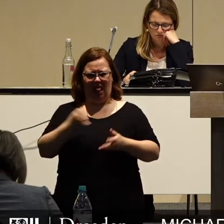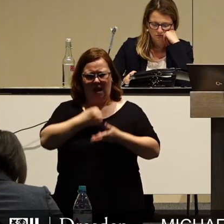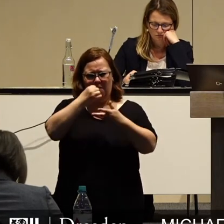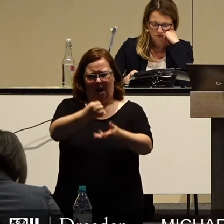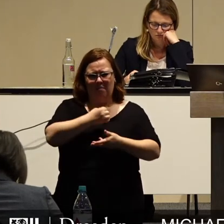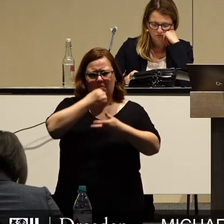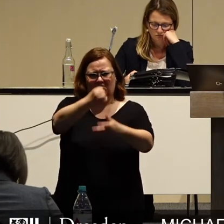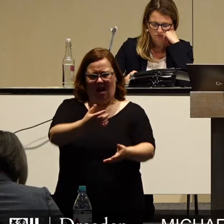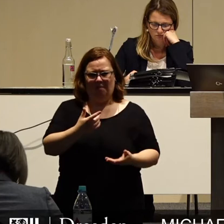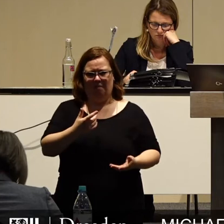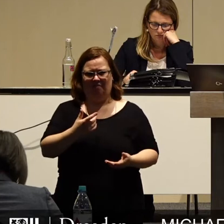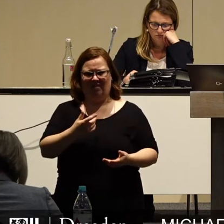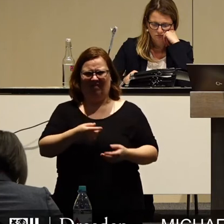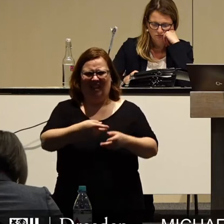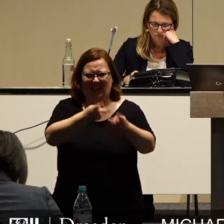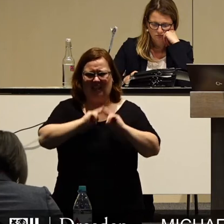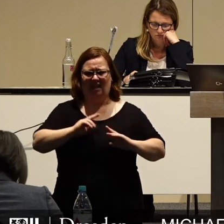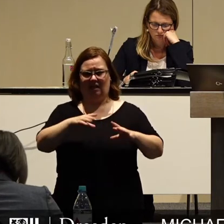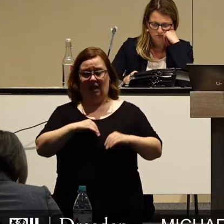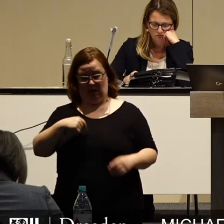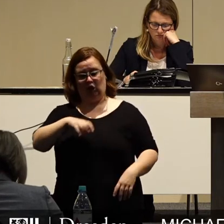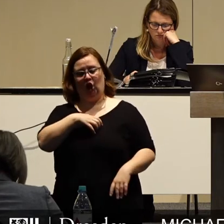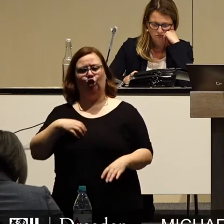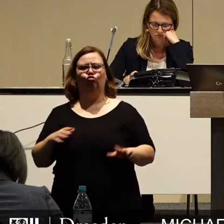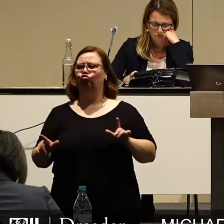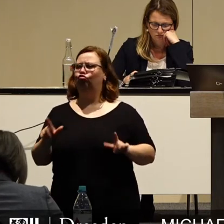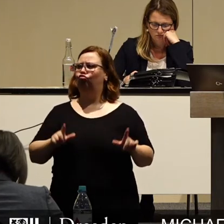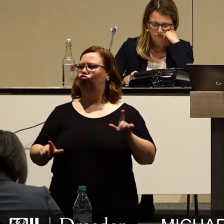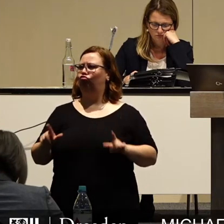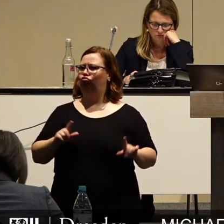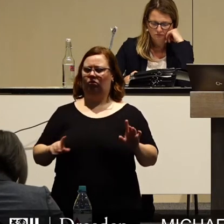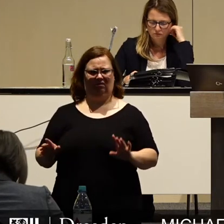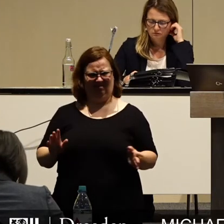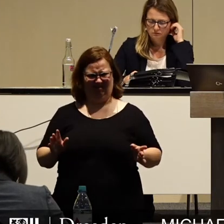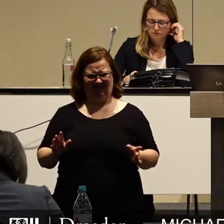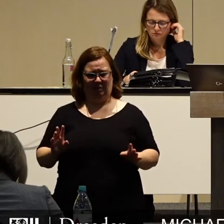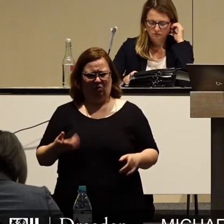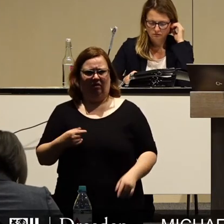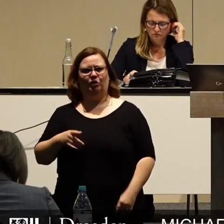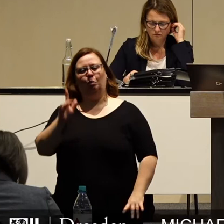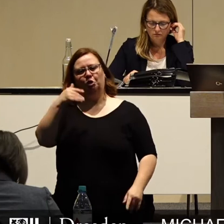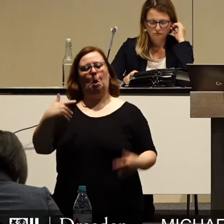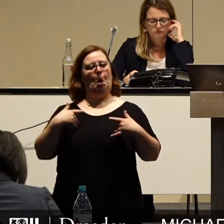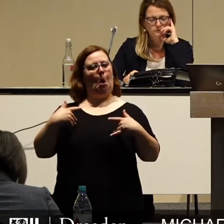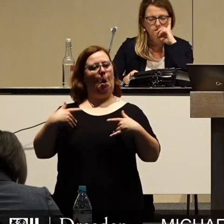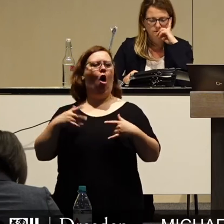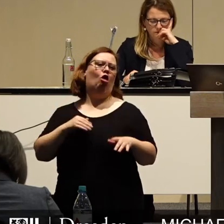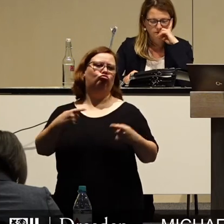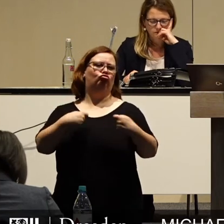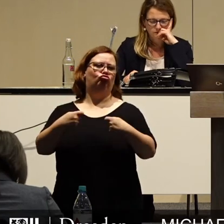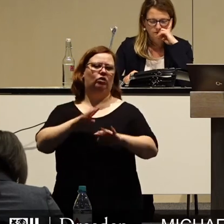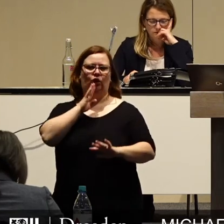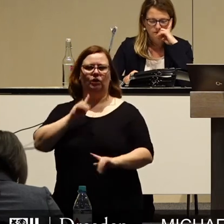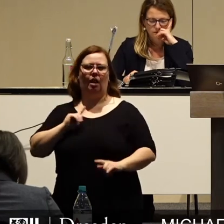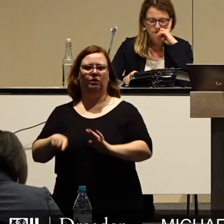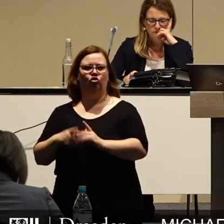an Krediten aufnehmen, dass wir uns hier schadlos halten können? Ist es nicht sogar ein bisschen arrogant so zu tun, als ob